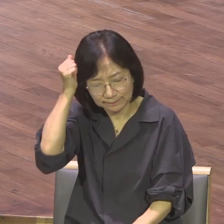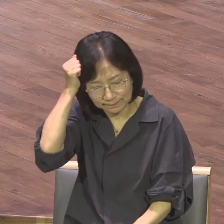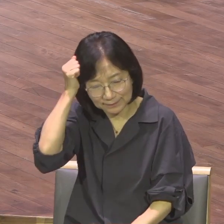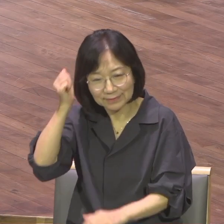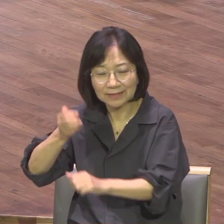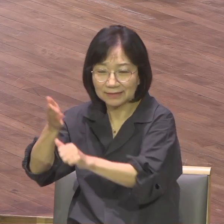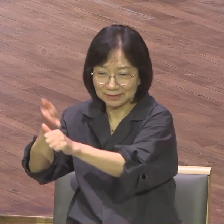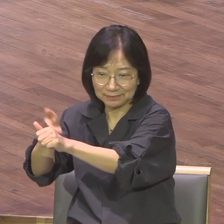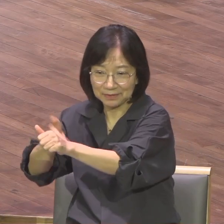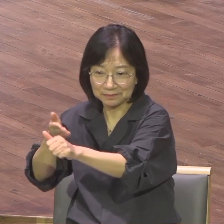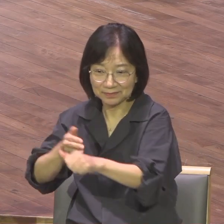비혼주의